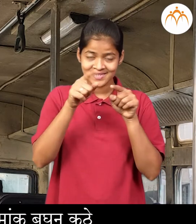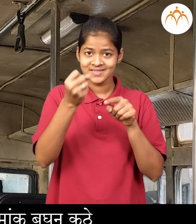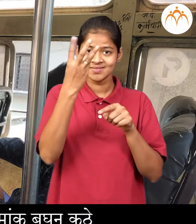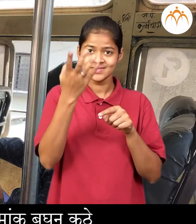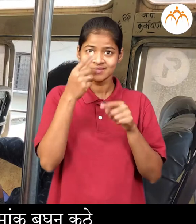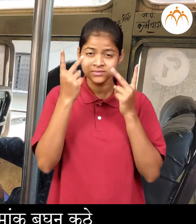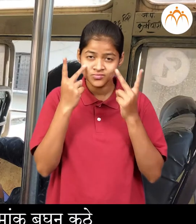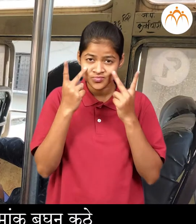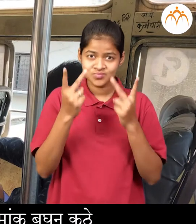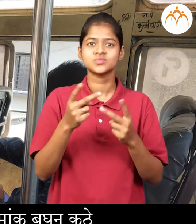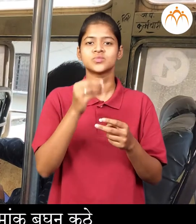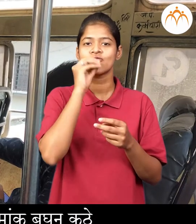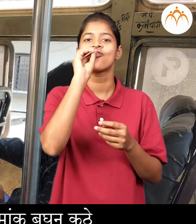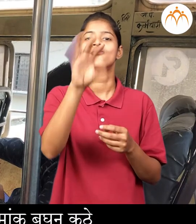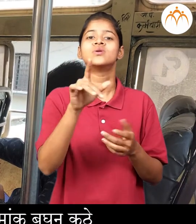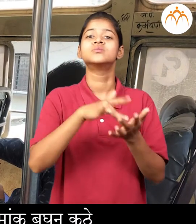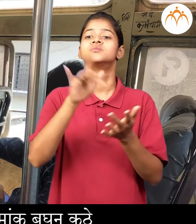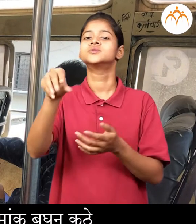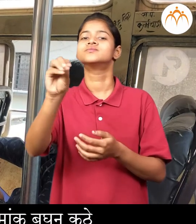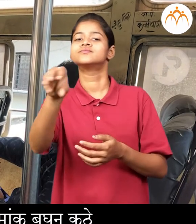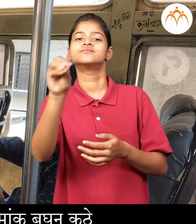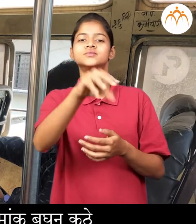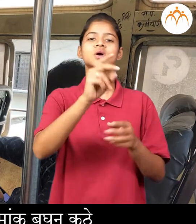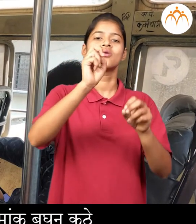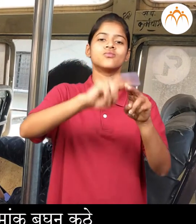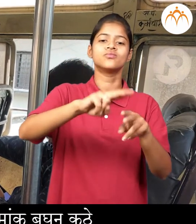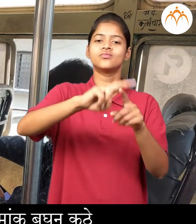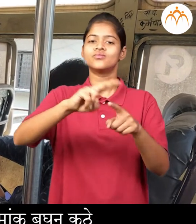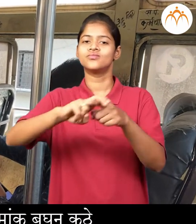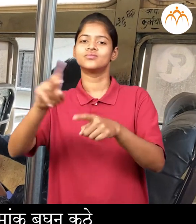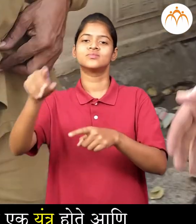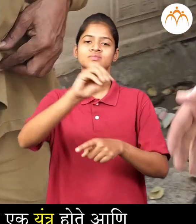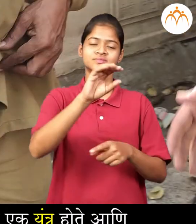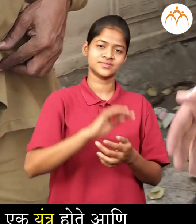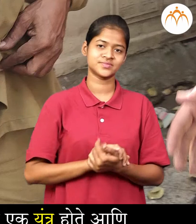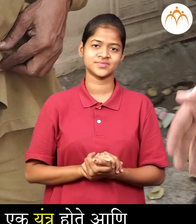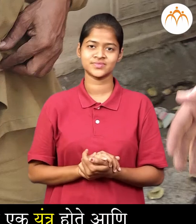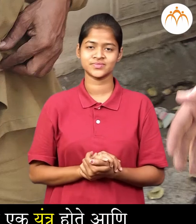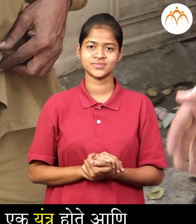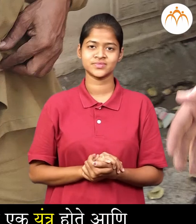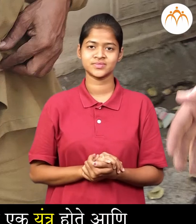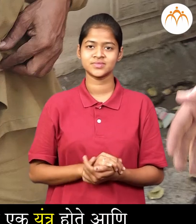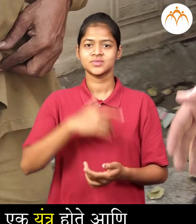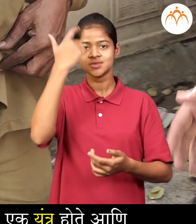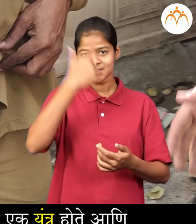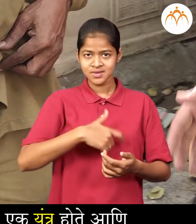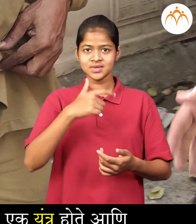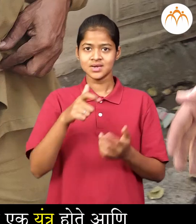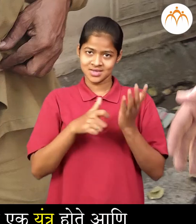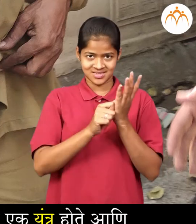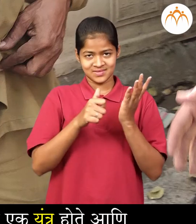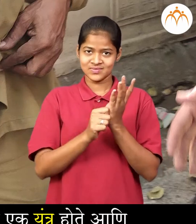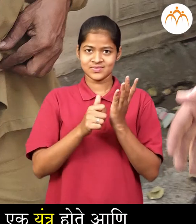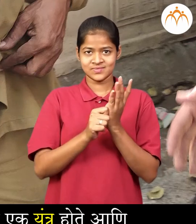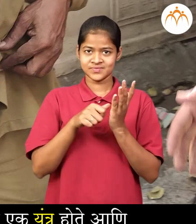कुठे बसायचे ते लोकानना सांगत होता त्याचा हातात तिकीट काड़ाईचे